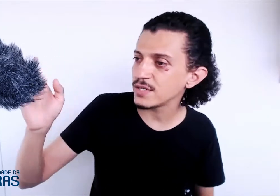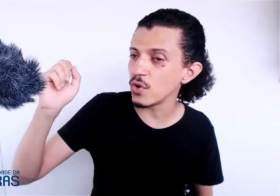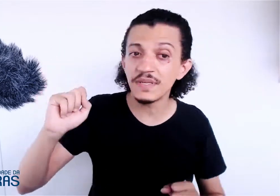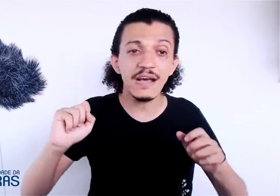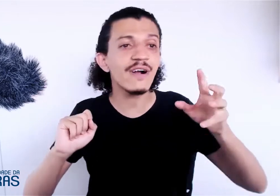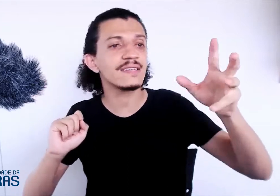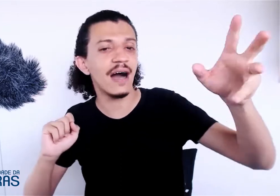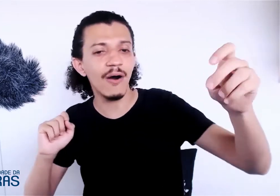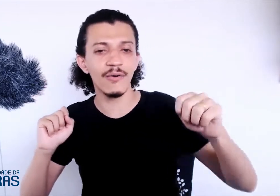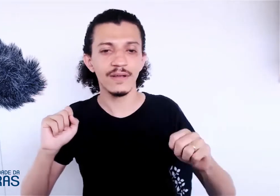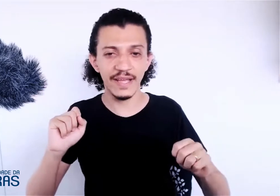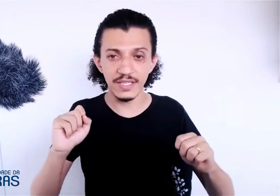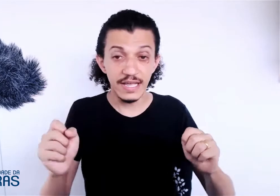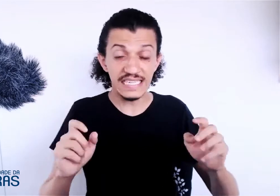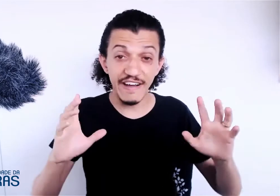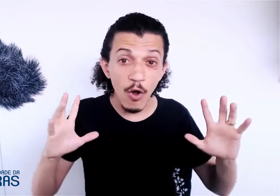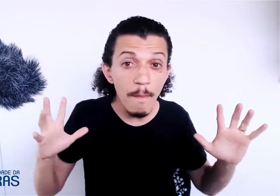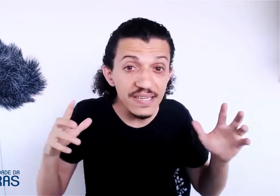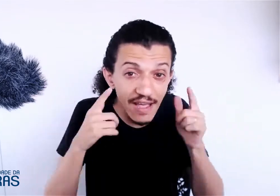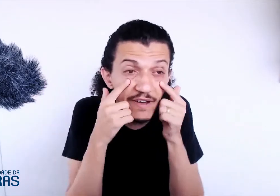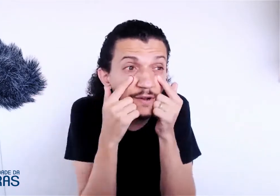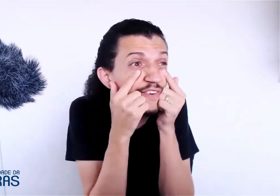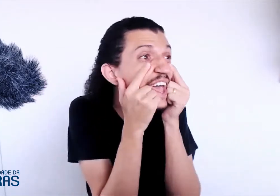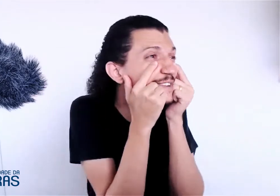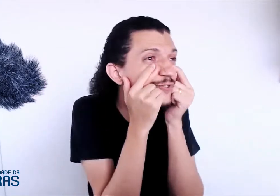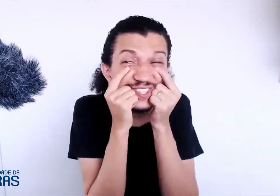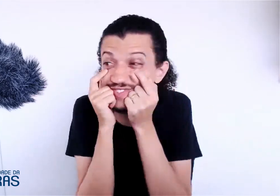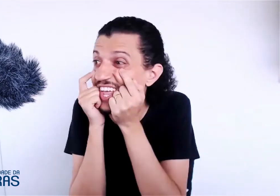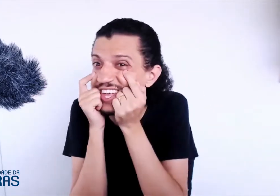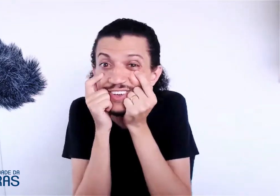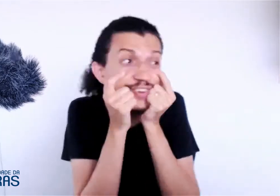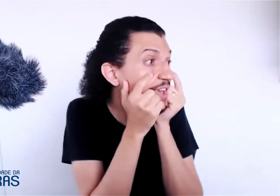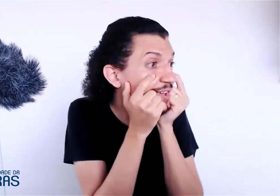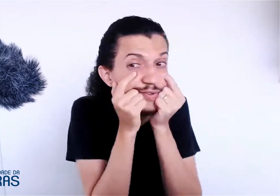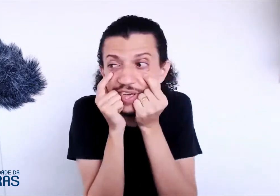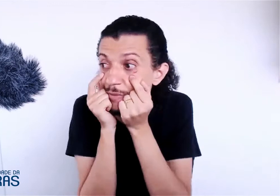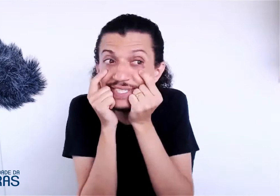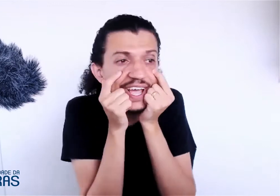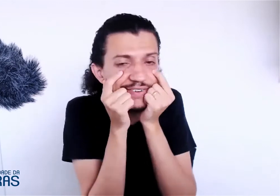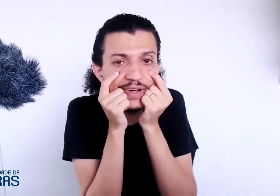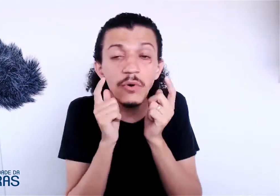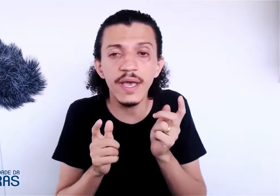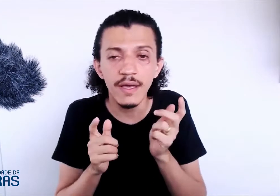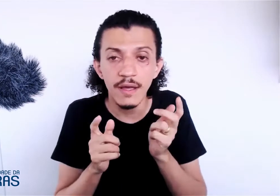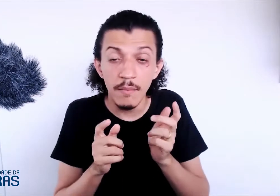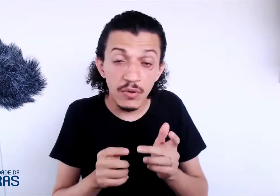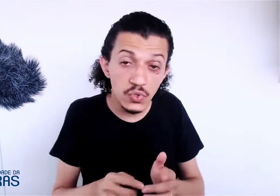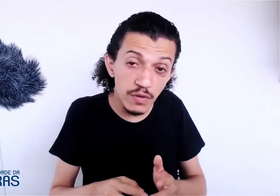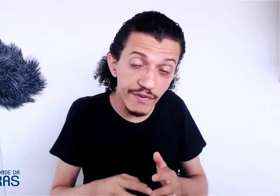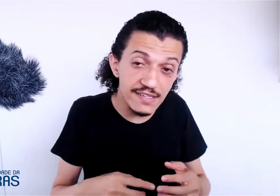casal, entende? Você vai observando, vê as coisas, vê, vê, vê, observa. Por quê? Porque o surdo faz